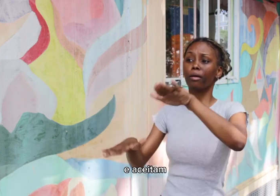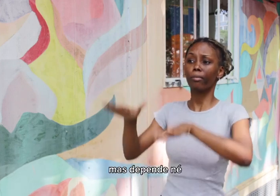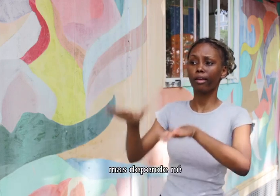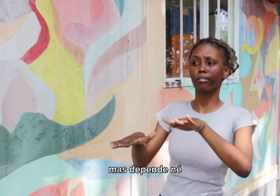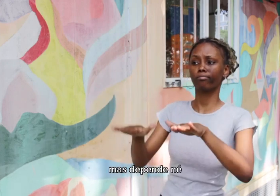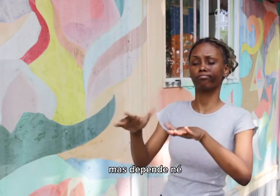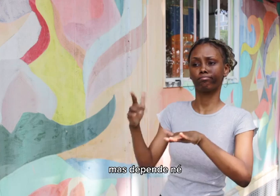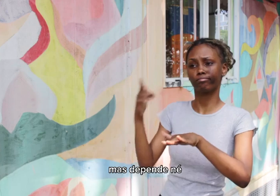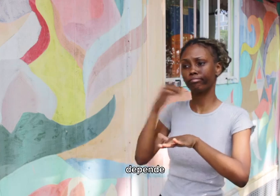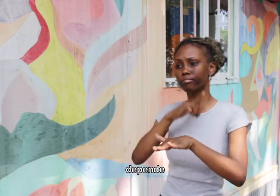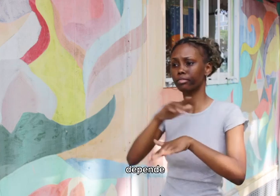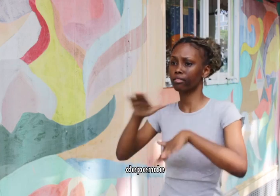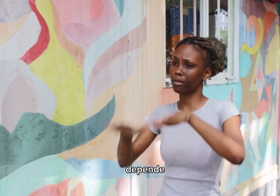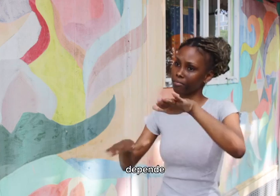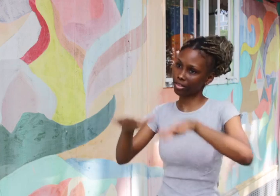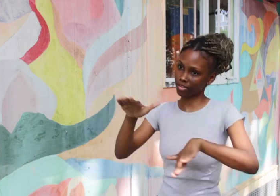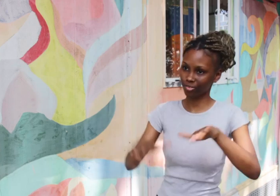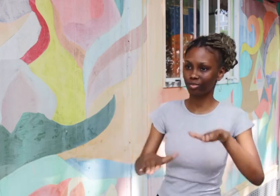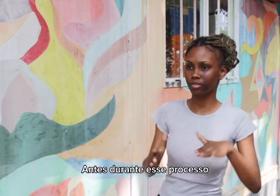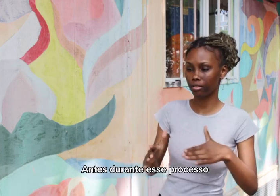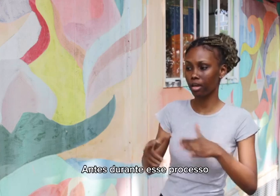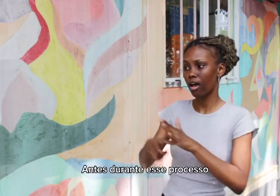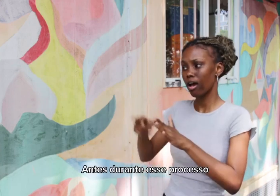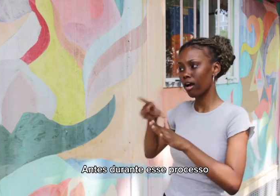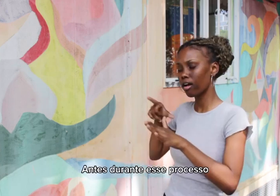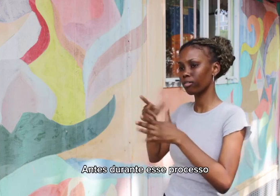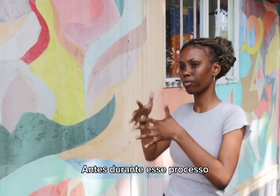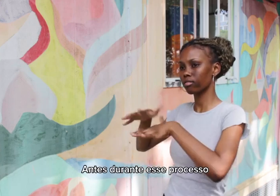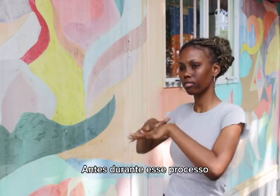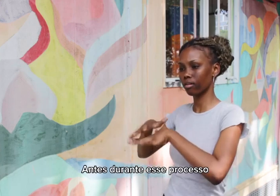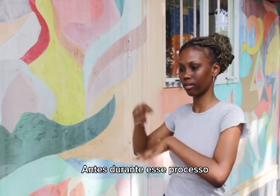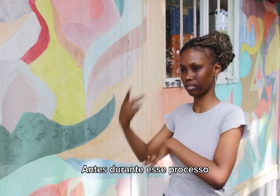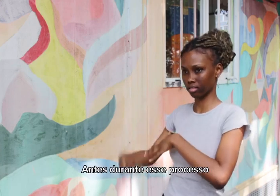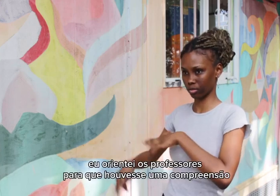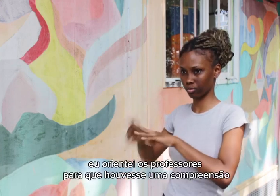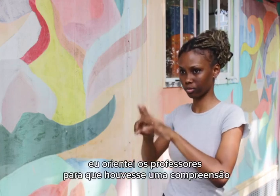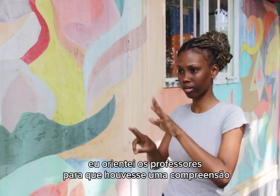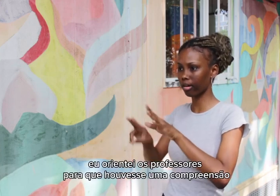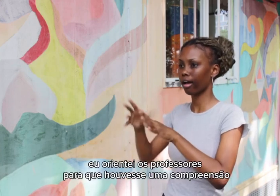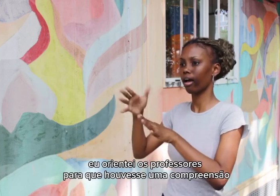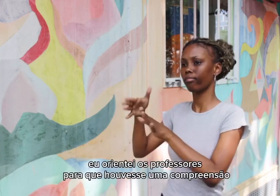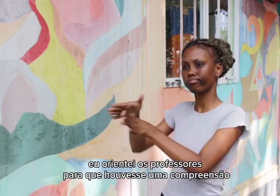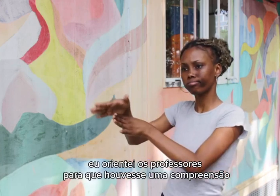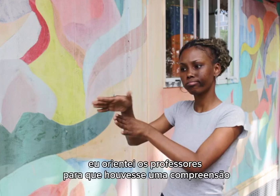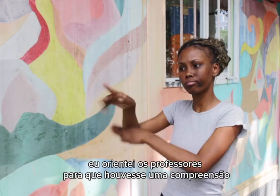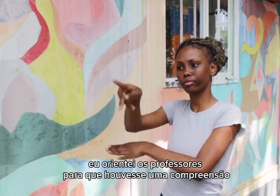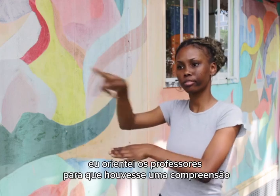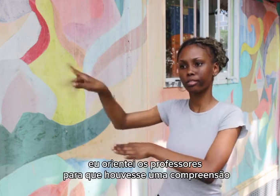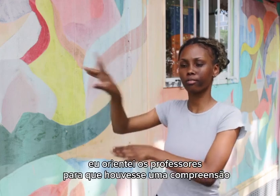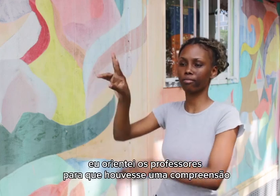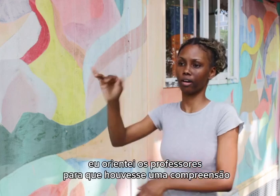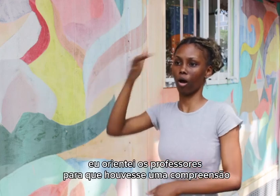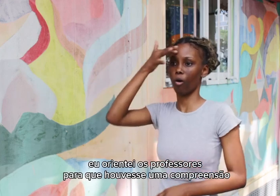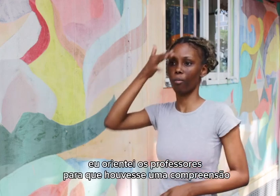Antes, durante esse processo, eu orientei os professores para que houvesse uma compreensão. Mas isso é uma luta que faz parte do processo.